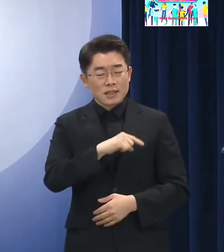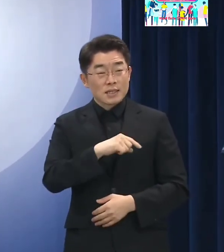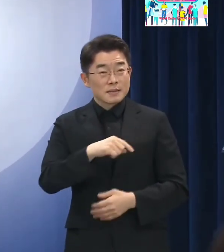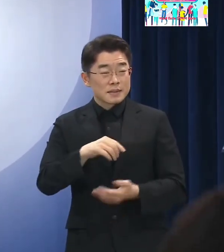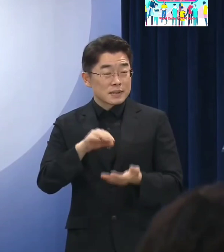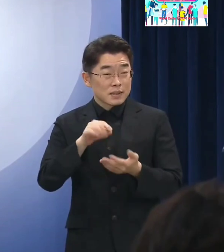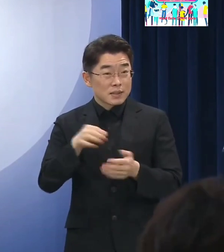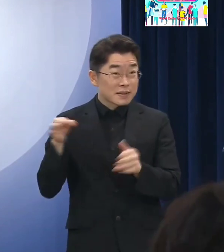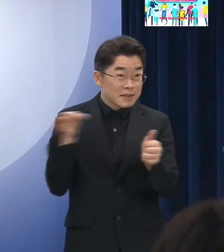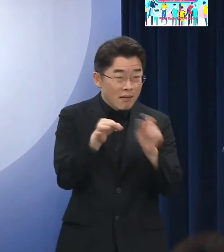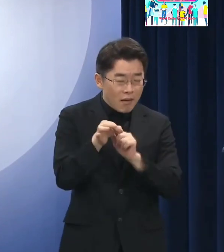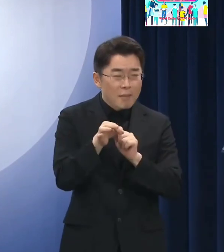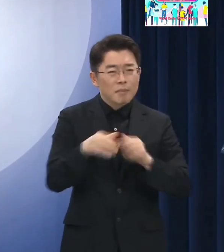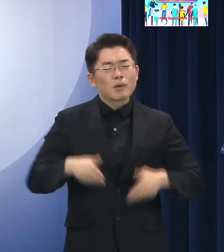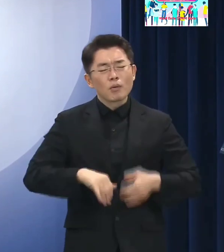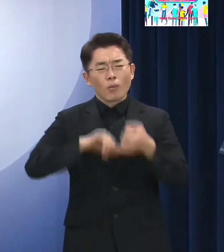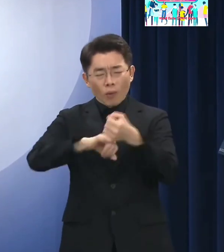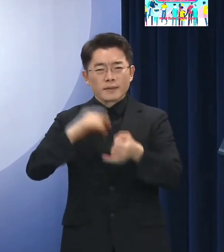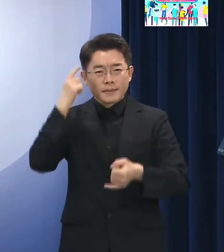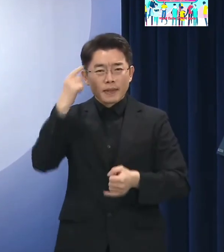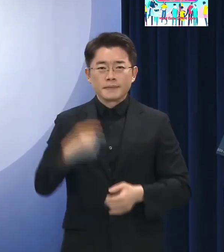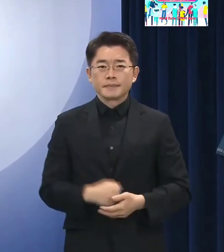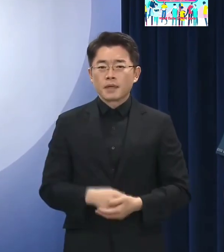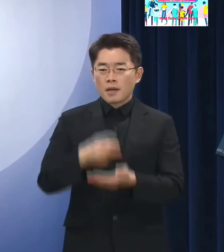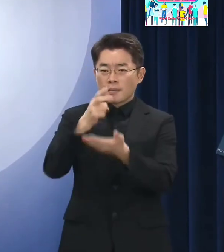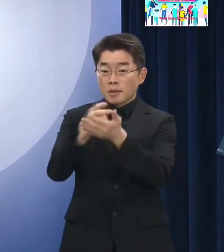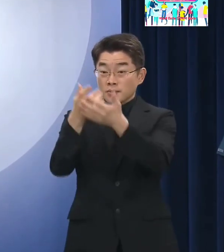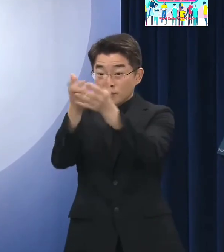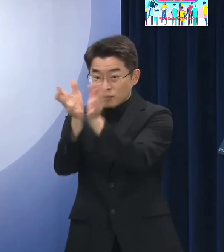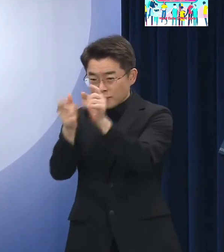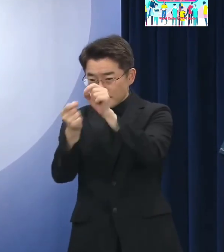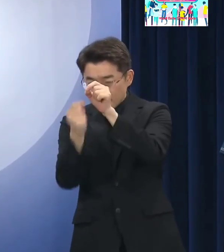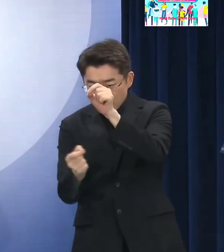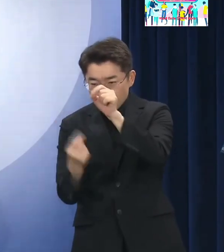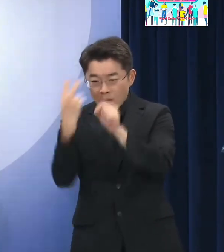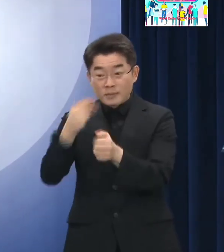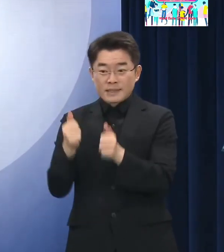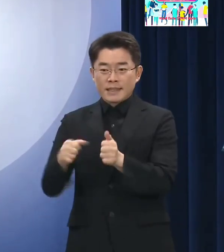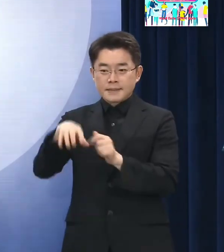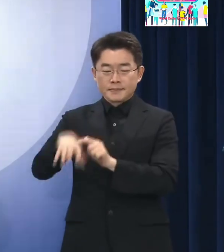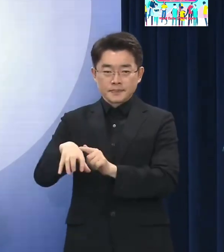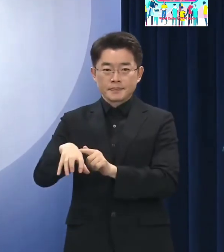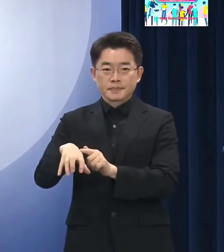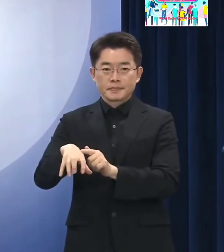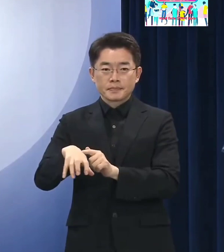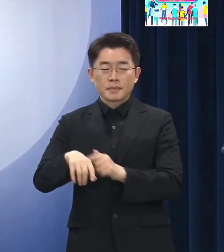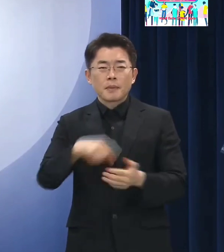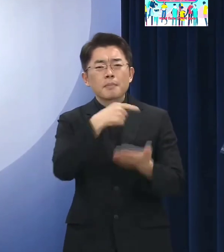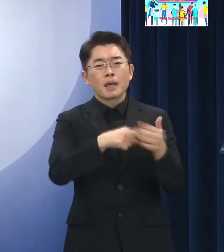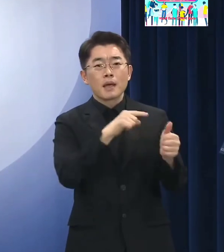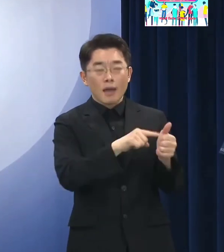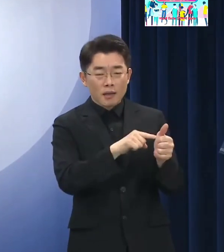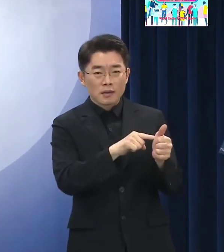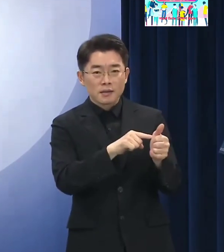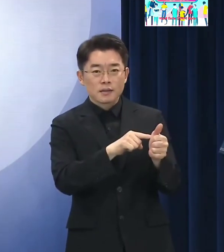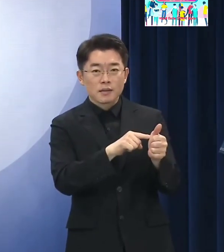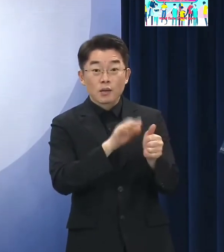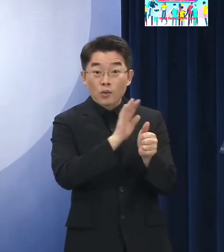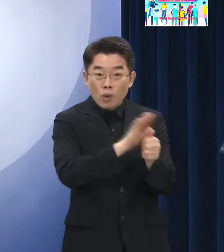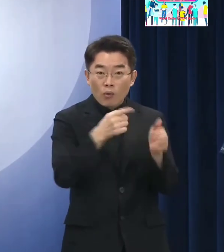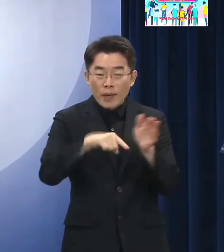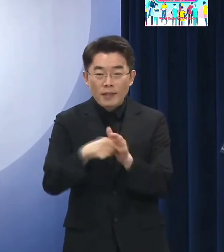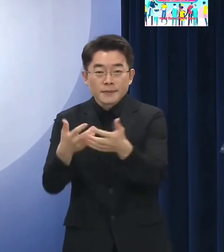지금 저희가 법무부 검찰 산하의 피해자 심의위원회 경우에는 특별 심의를 할 경우에는